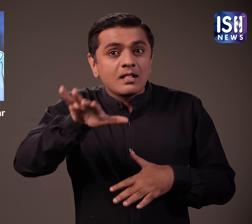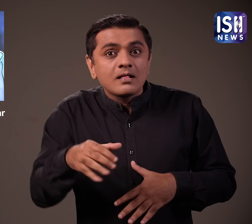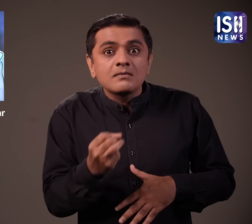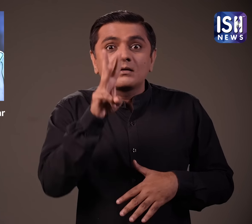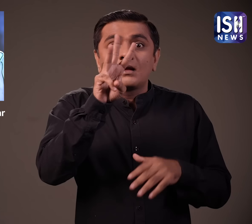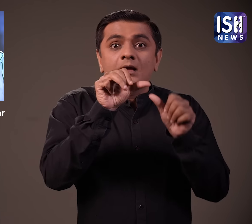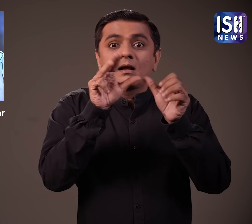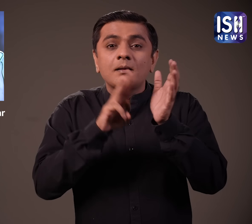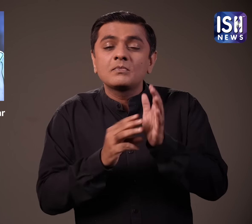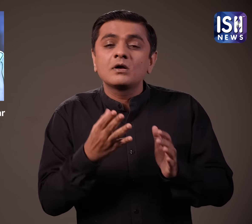किया